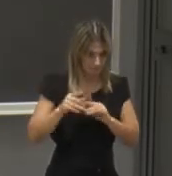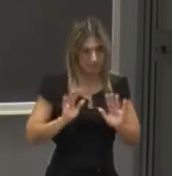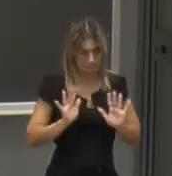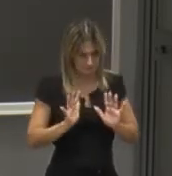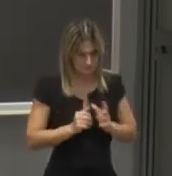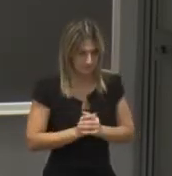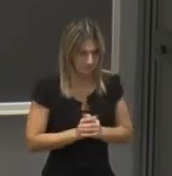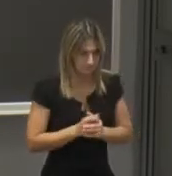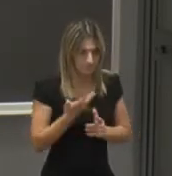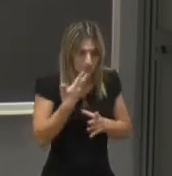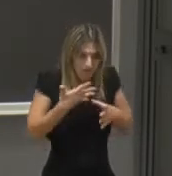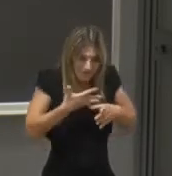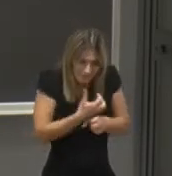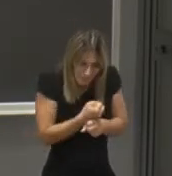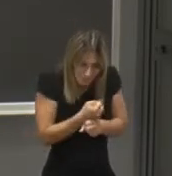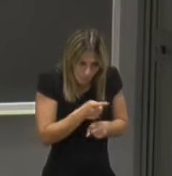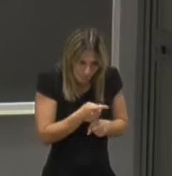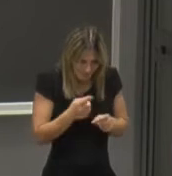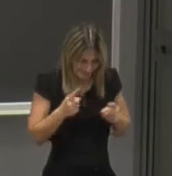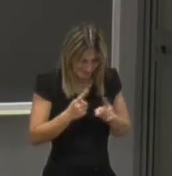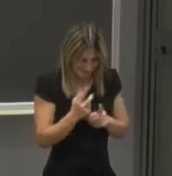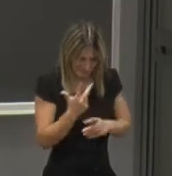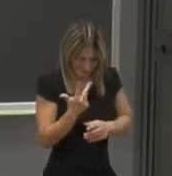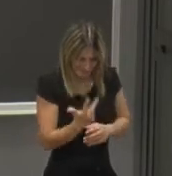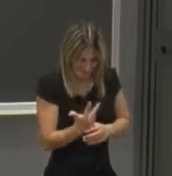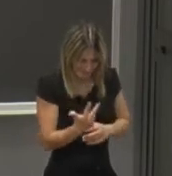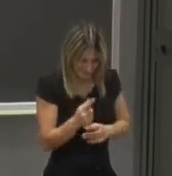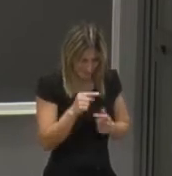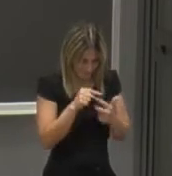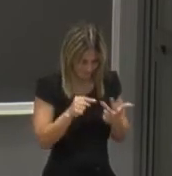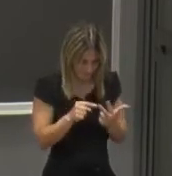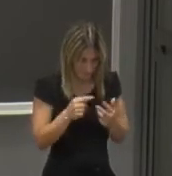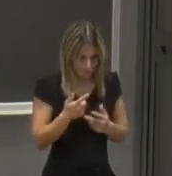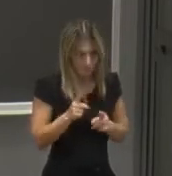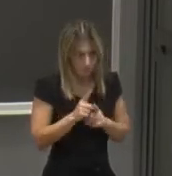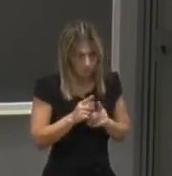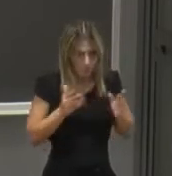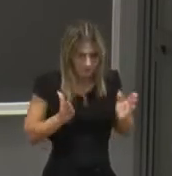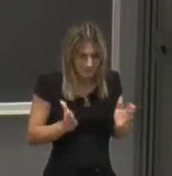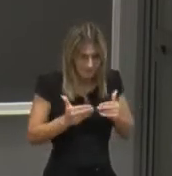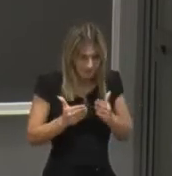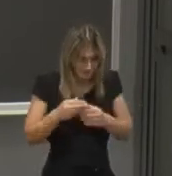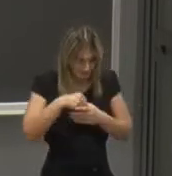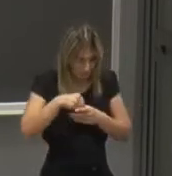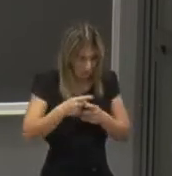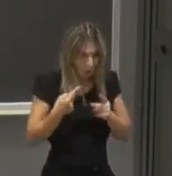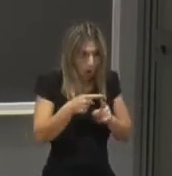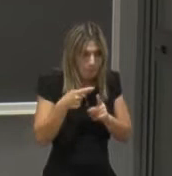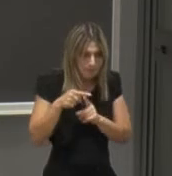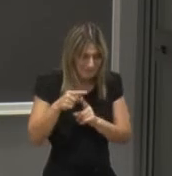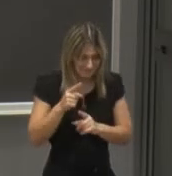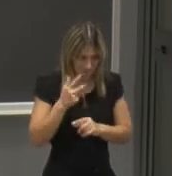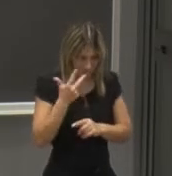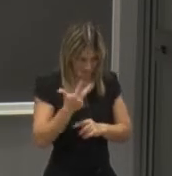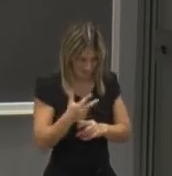effettivamente volendo riassumere in pillole quelle che sono le tre anime del dipartimento quelli che sono gli obiettivi delle